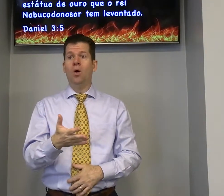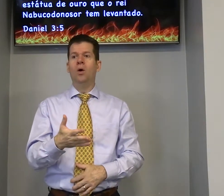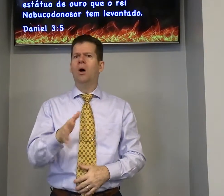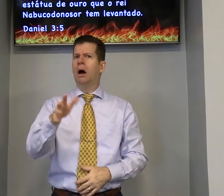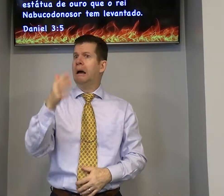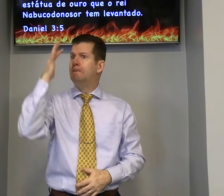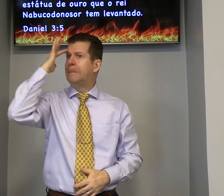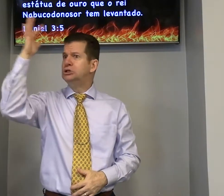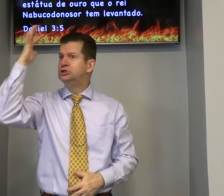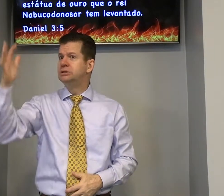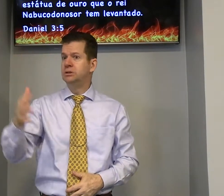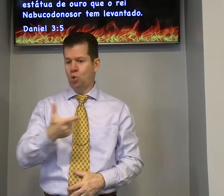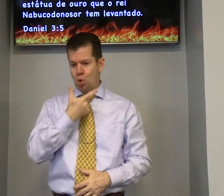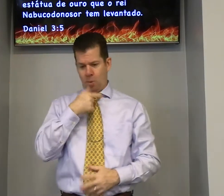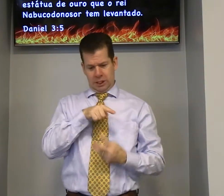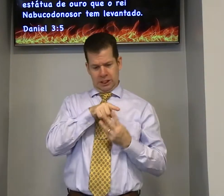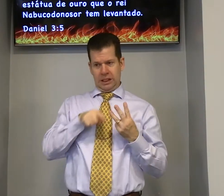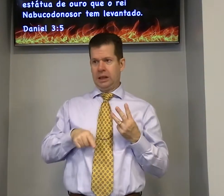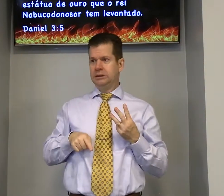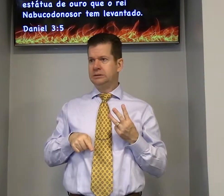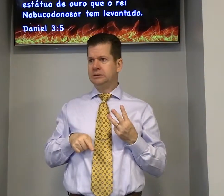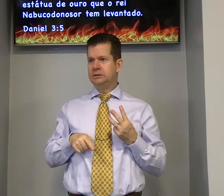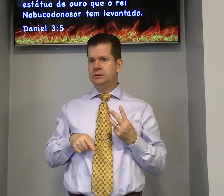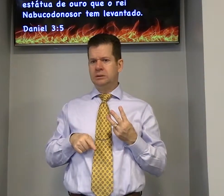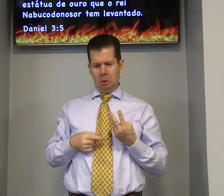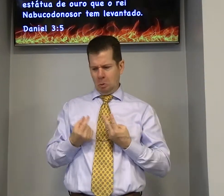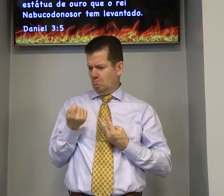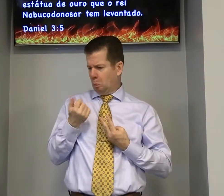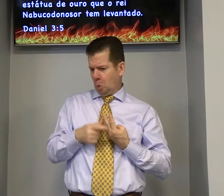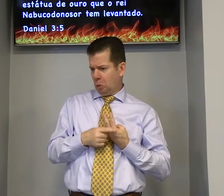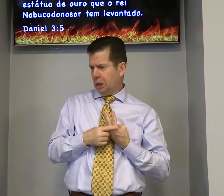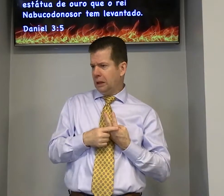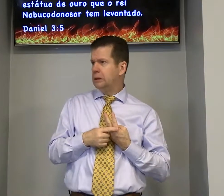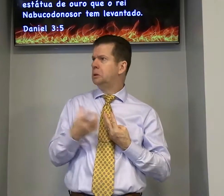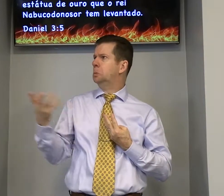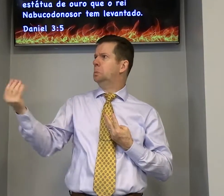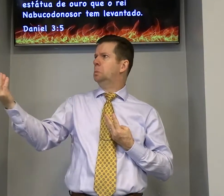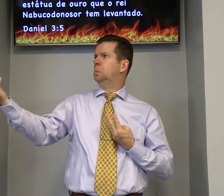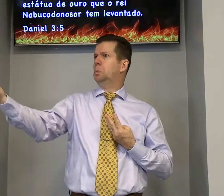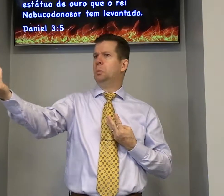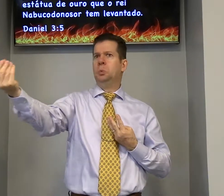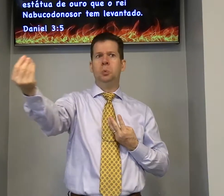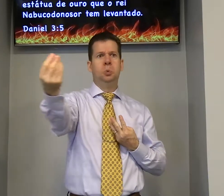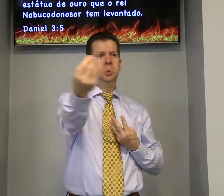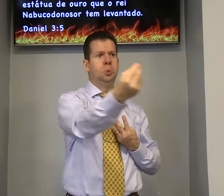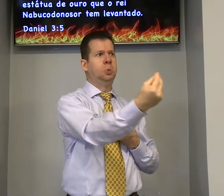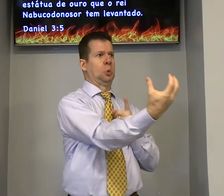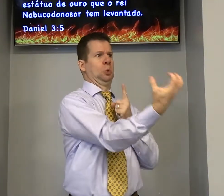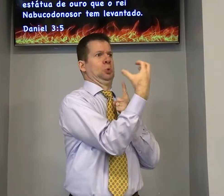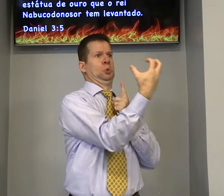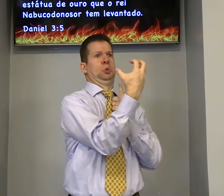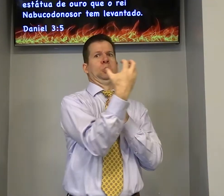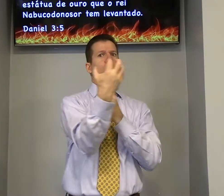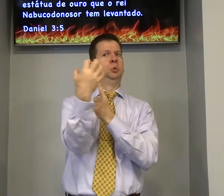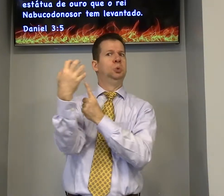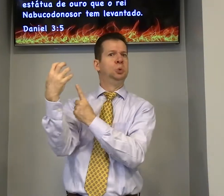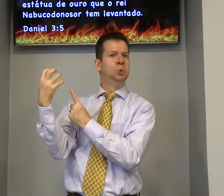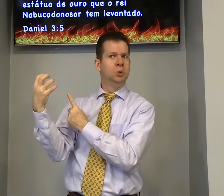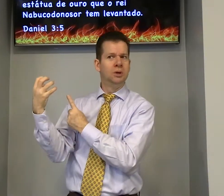de ouro. Imagina esses três homens. São só três, só pouca pessoa. Tinha muita